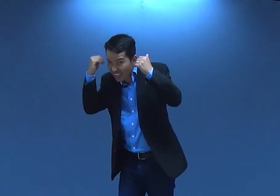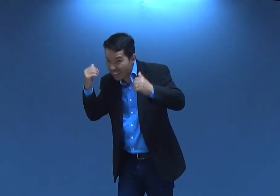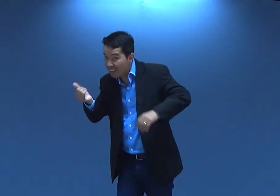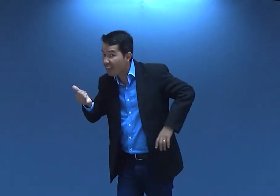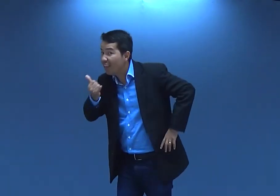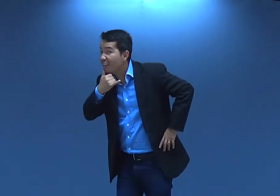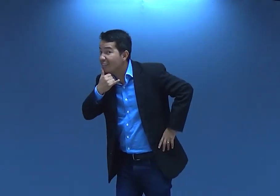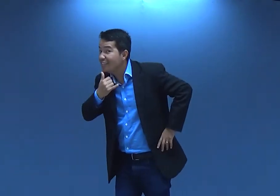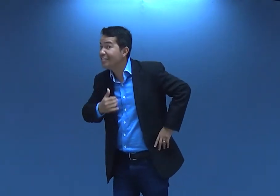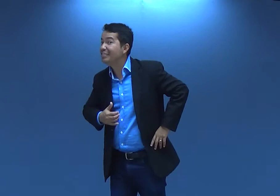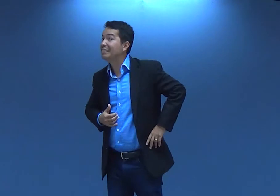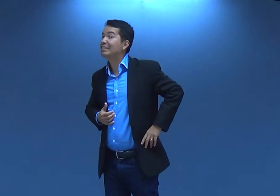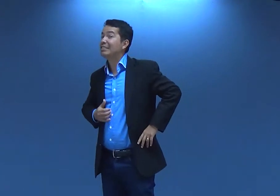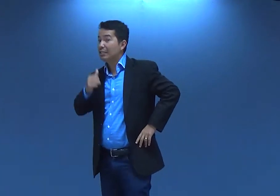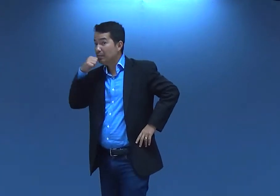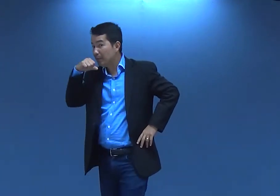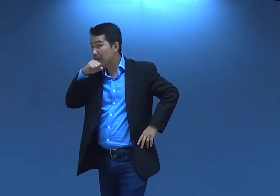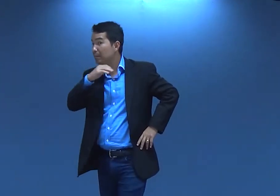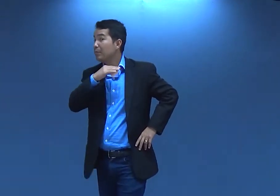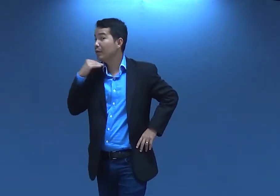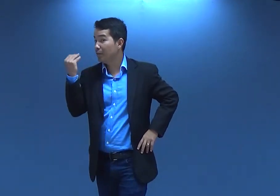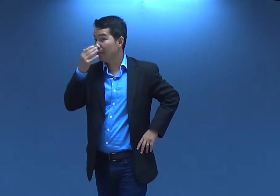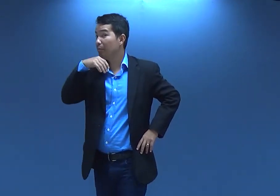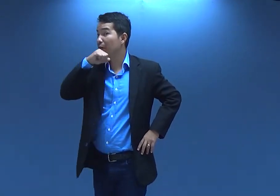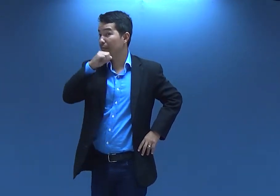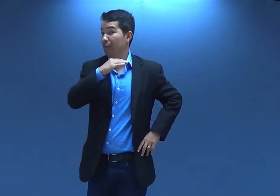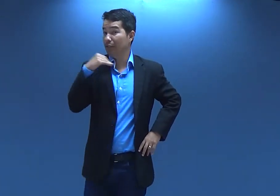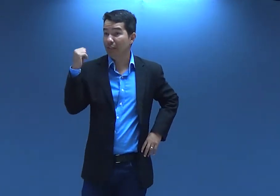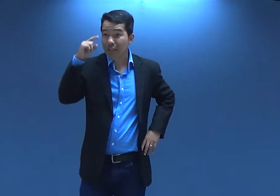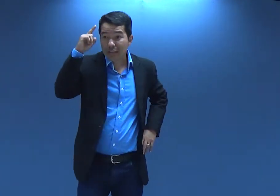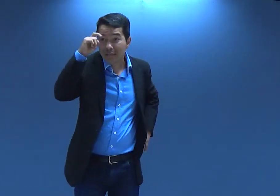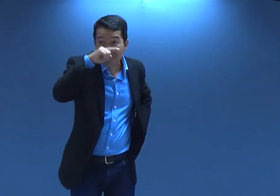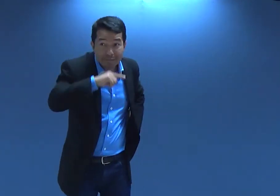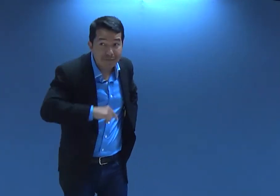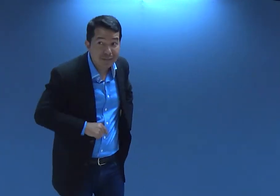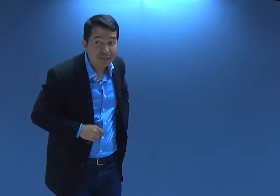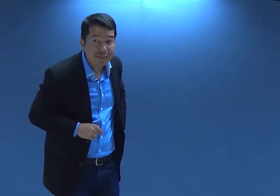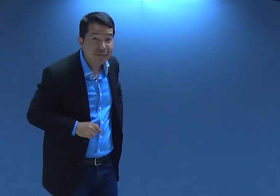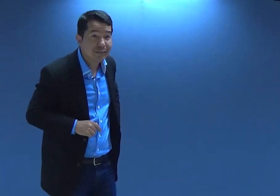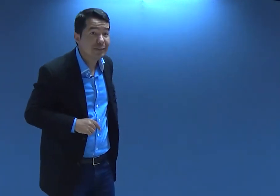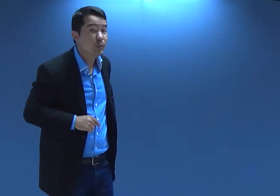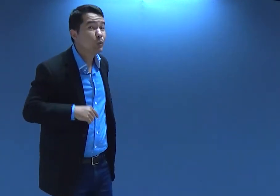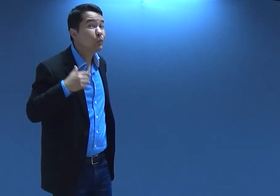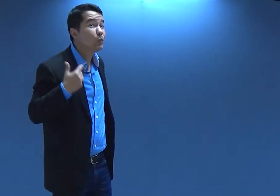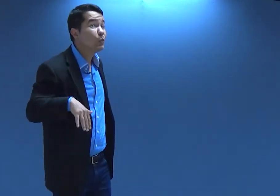pensou? Ela deveria estar triste por dentro. Por quê? Perdeu seus pais. Isso é muito difícil.